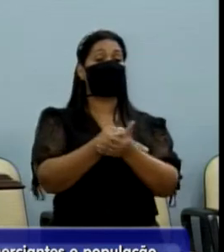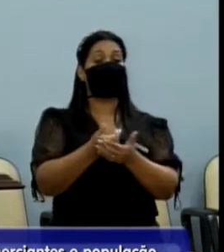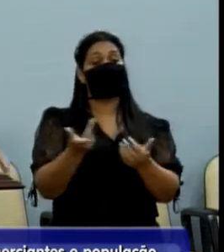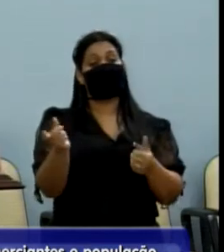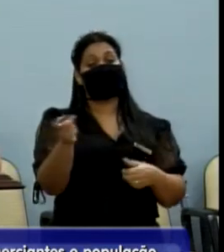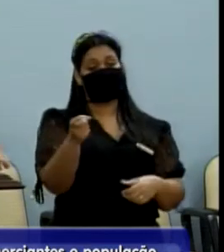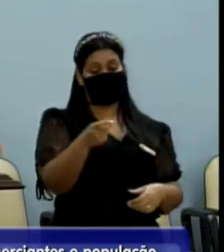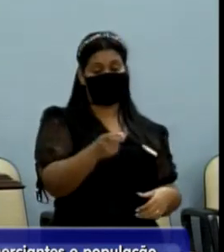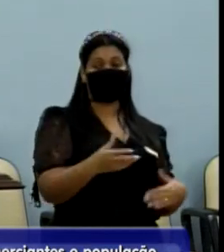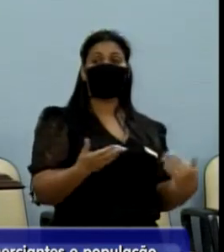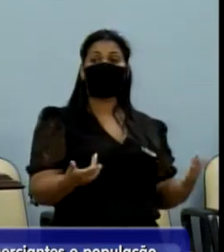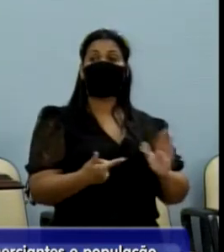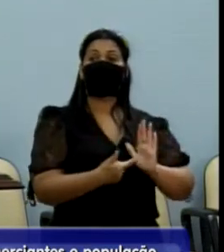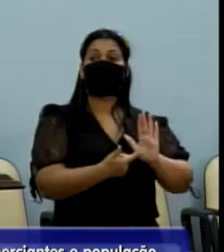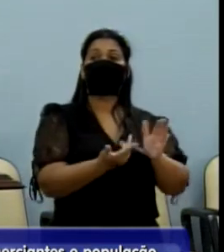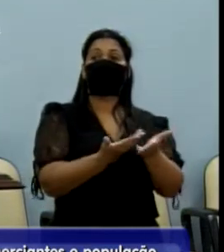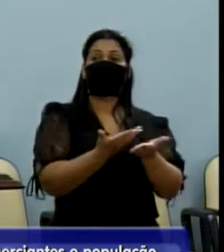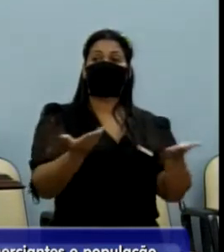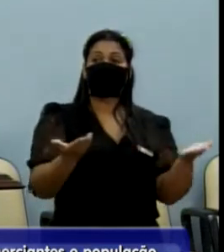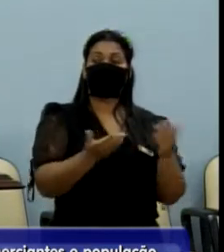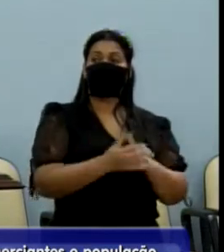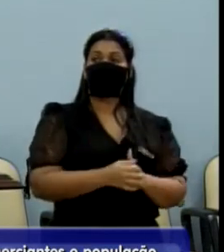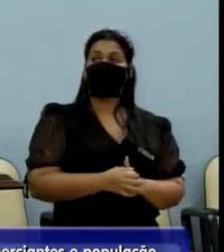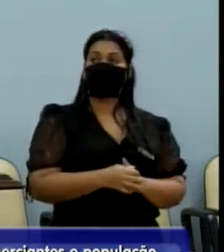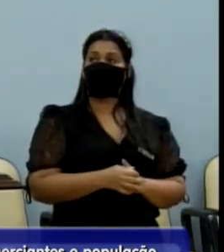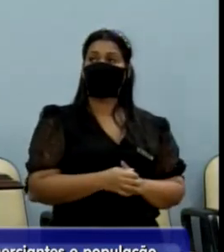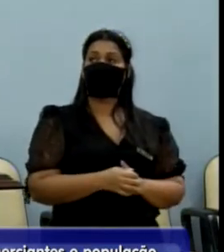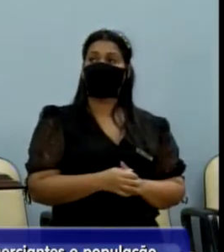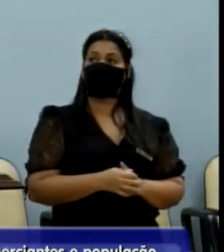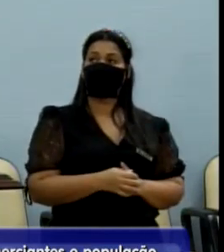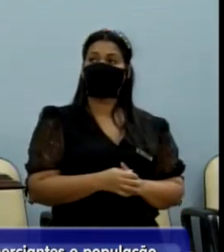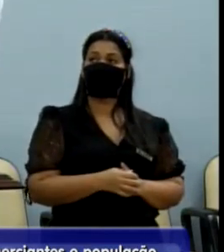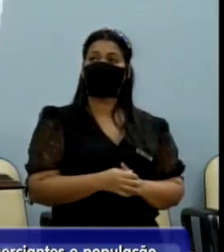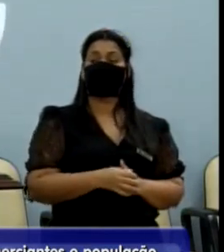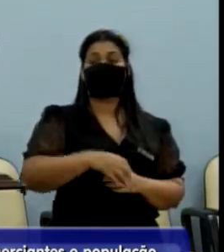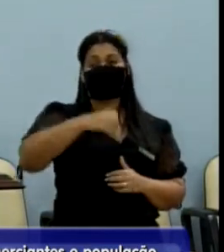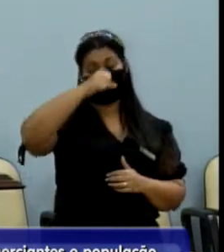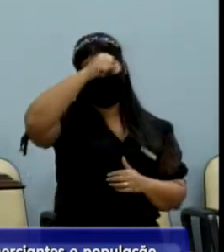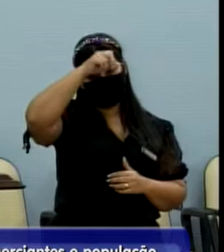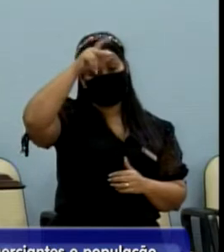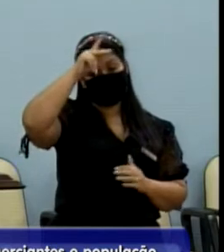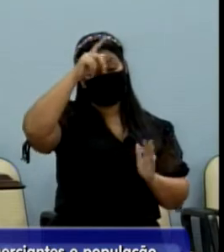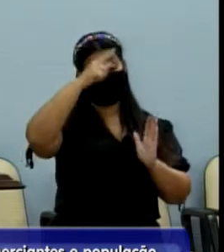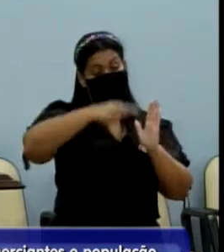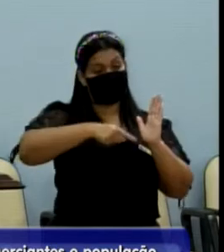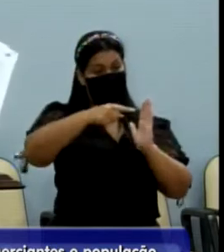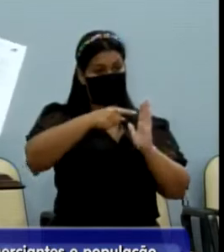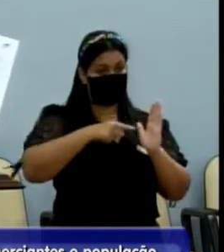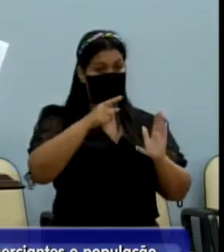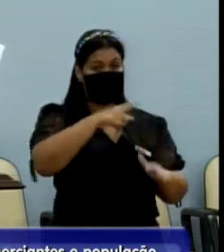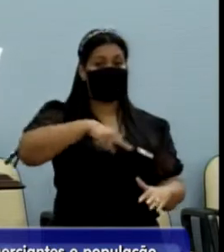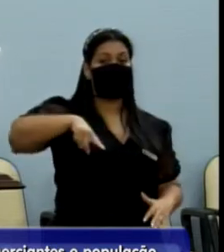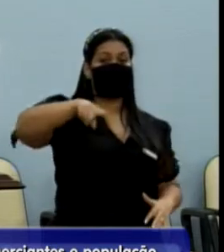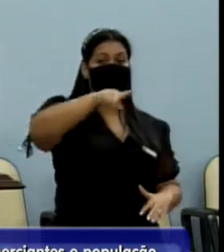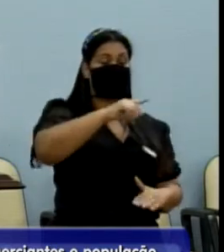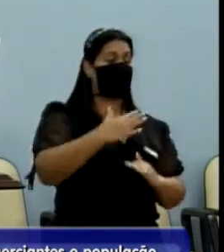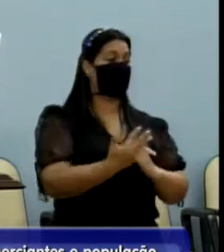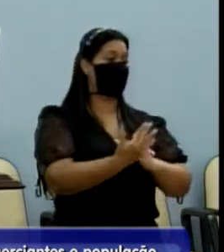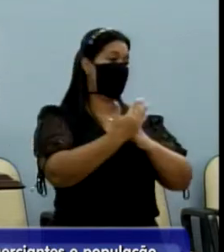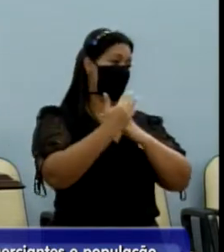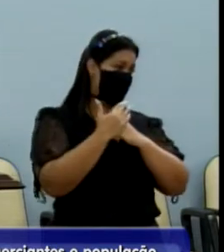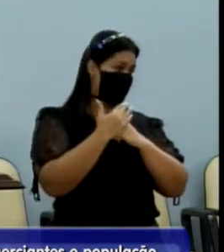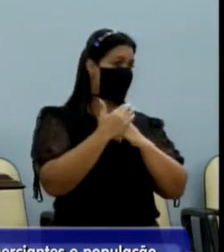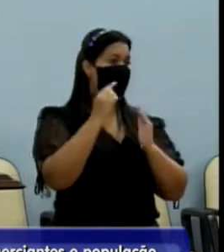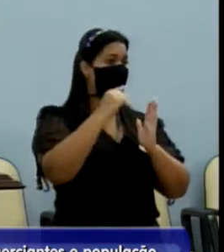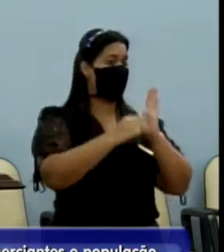Então, senhores vereadores, queria mostrar para os senhores aqui, que o Executivo vetou o meu projeto e os senhores me ajudaram a